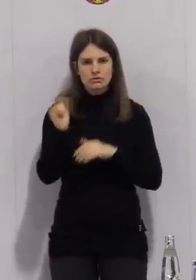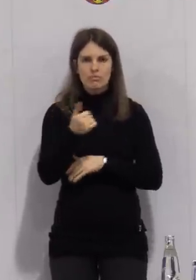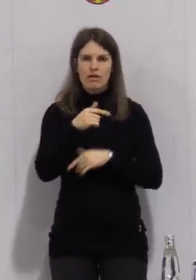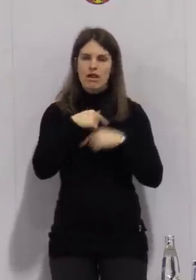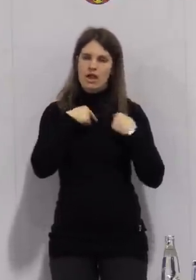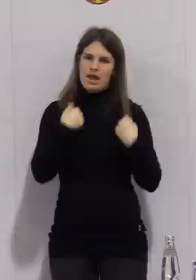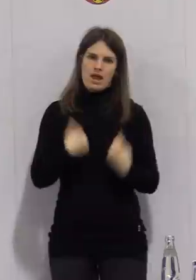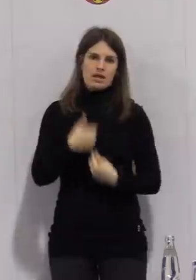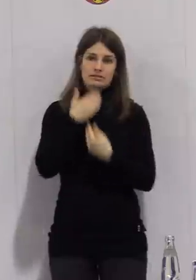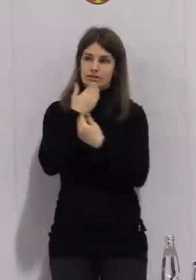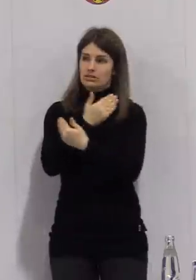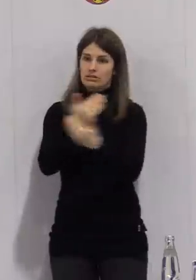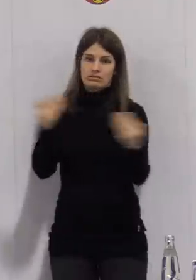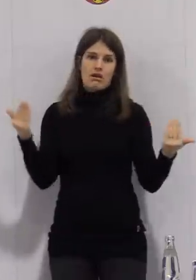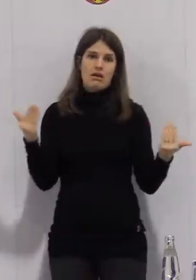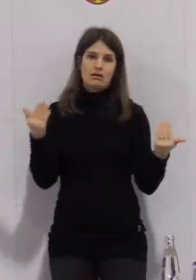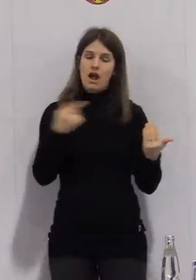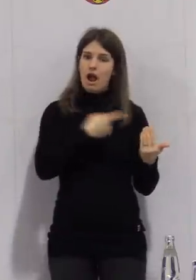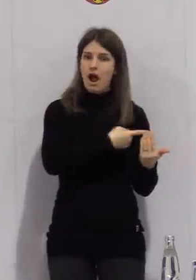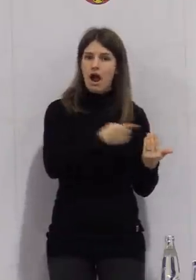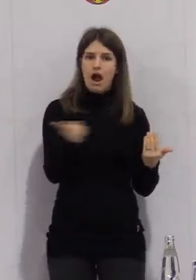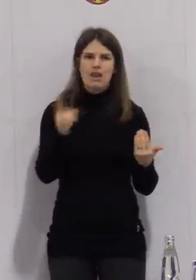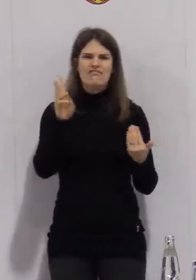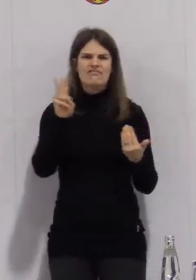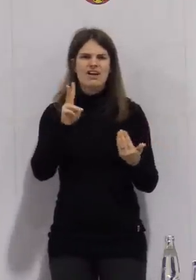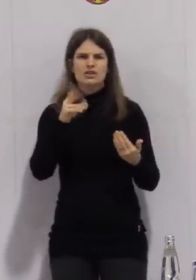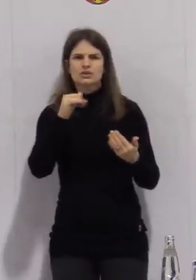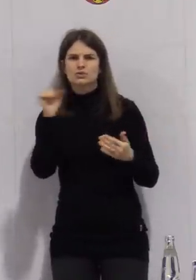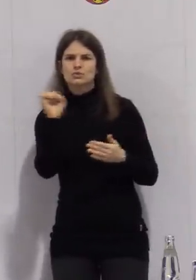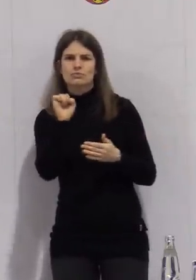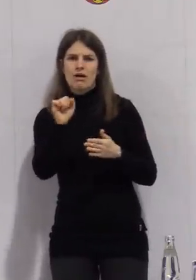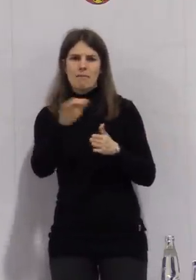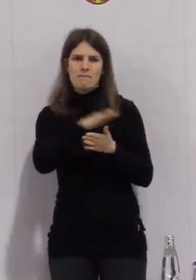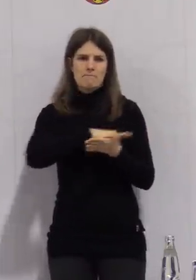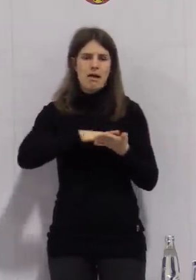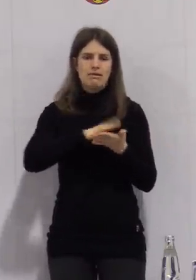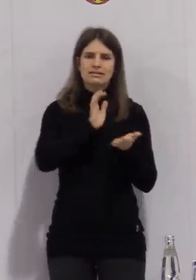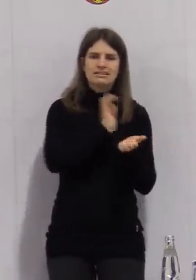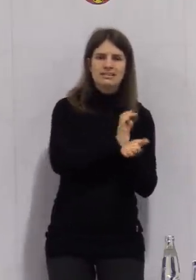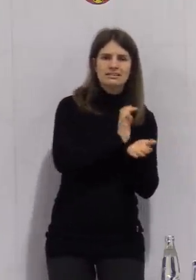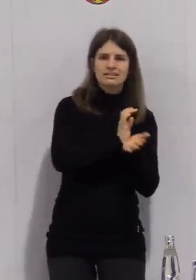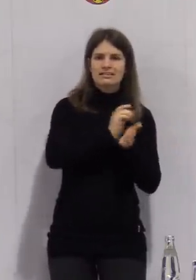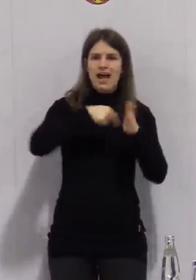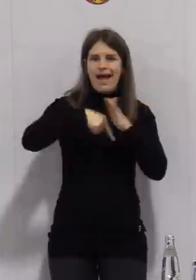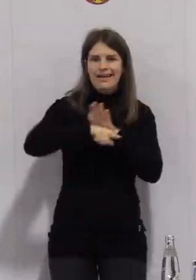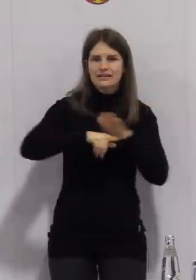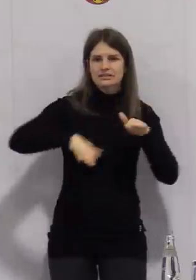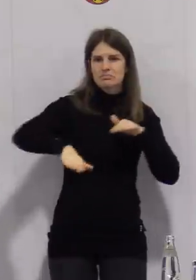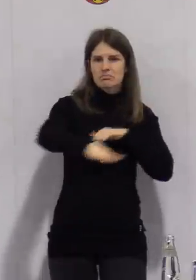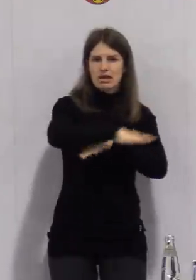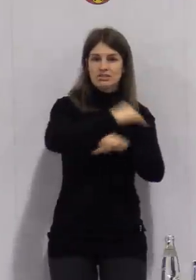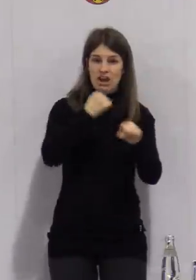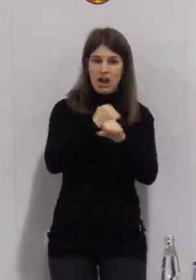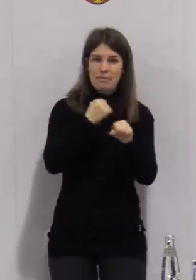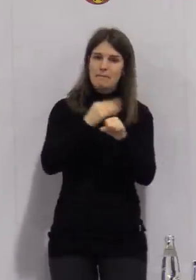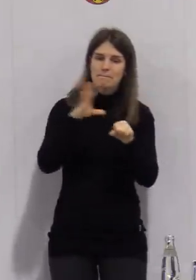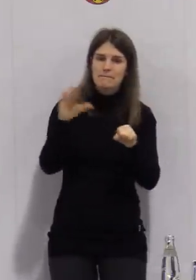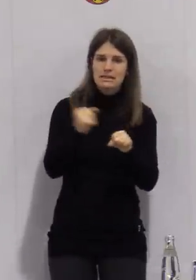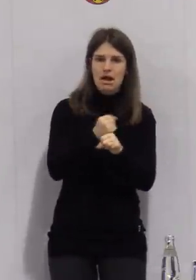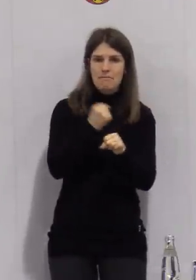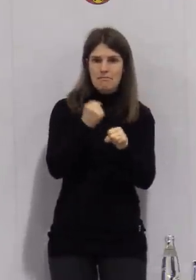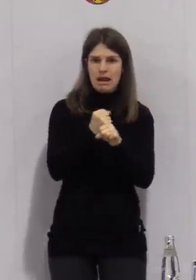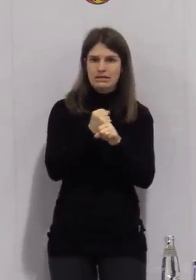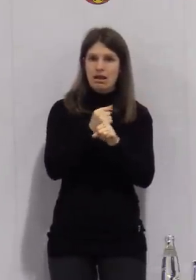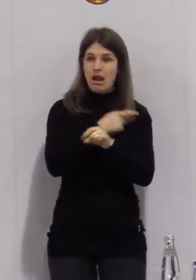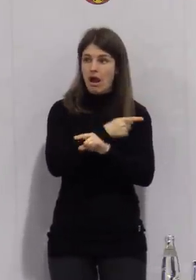Dank allen, die seit über einem Jahr sich in diesen Märkten, an den Kassen, in den Eingangsbereichen oder auch an den Regalen